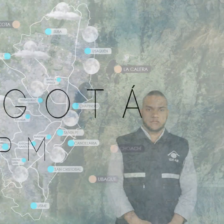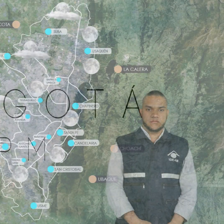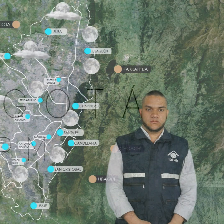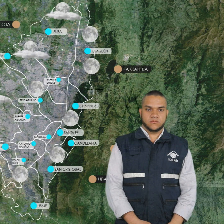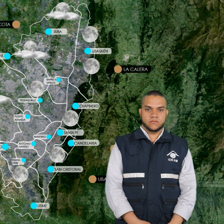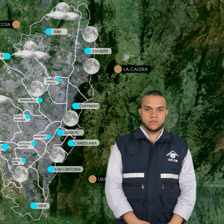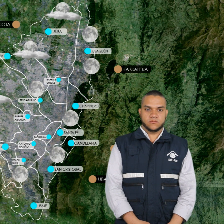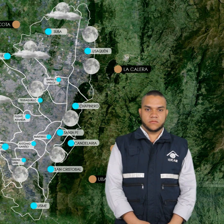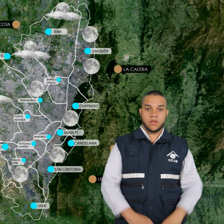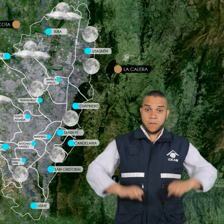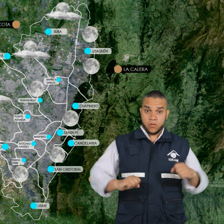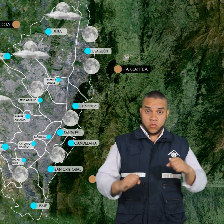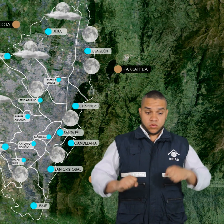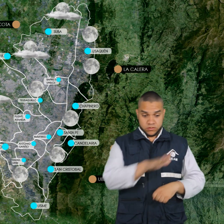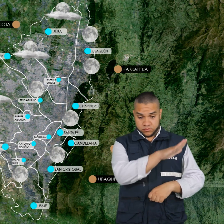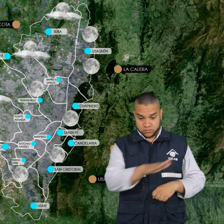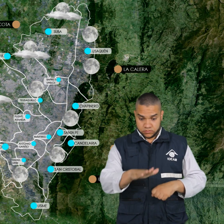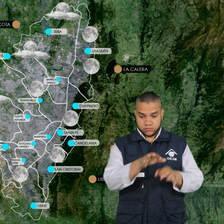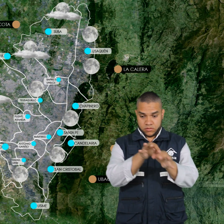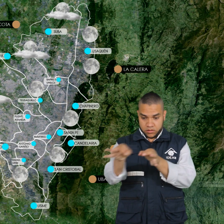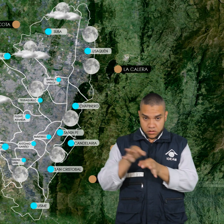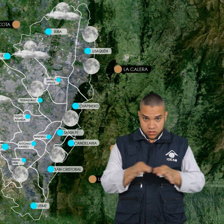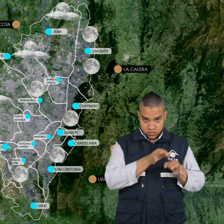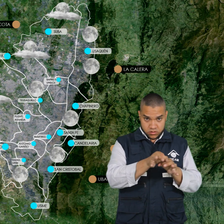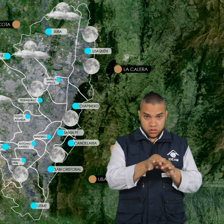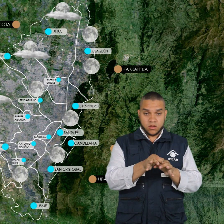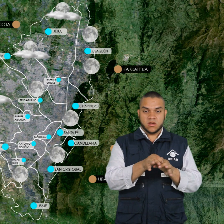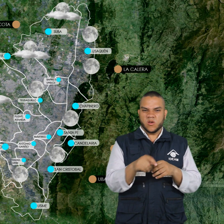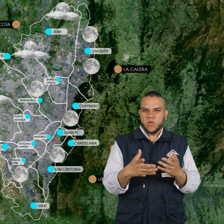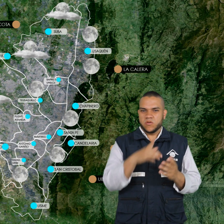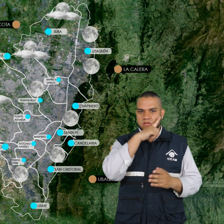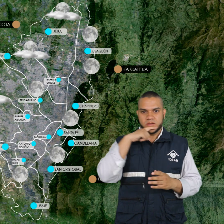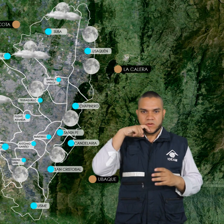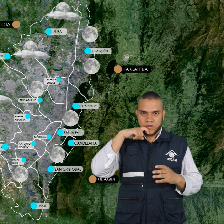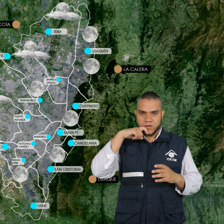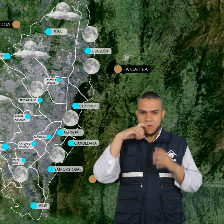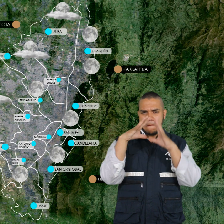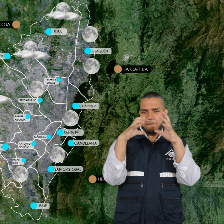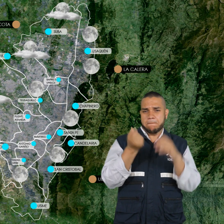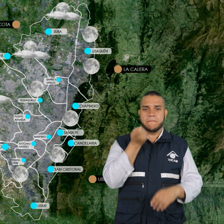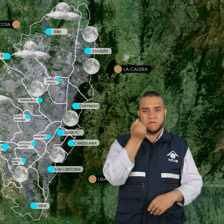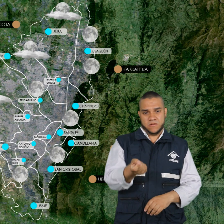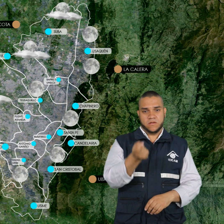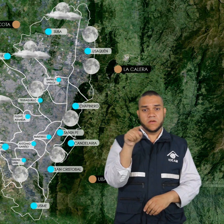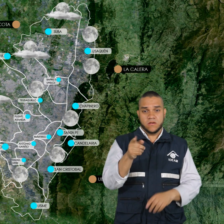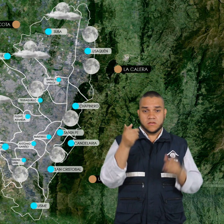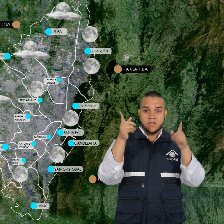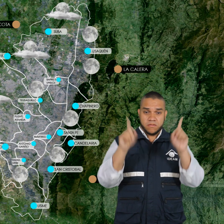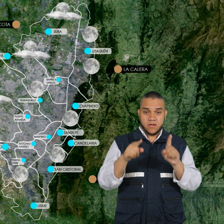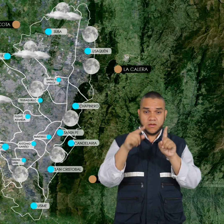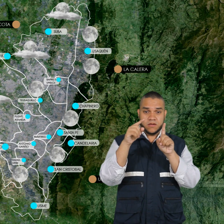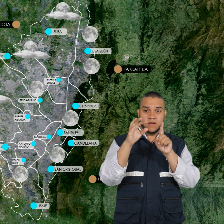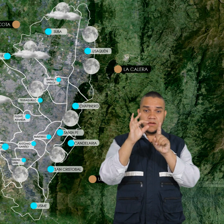Para la sabana de Bogotá y en la capital prevalece el tiempo seco, con cielo ligero de nubosidad y con una probabilidad de la disminución en las